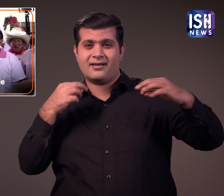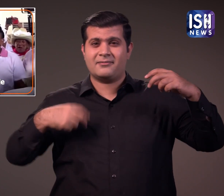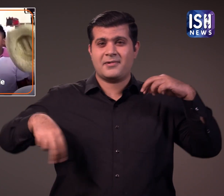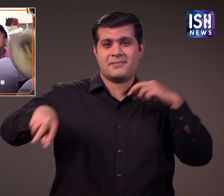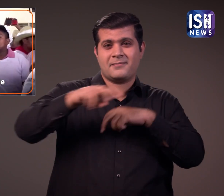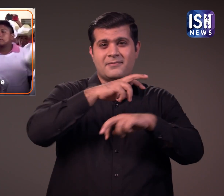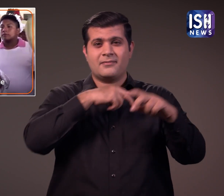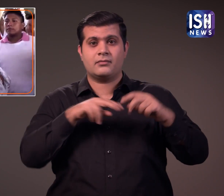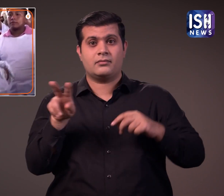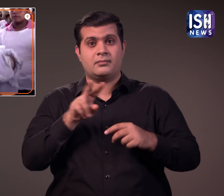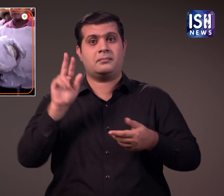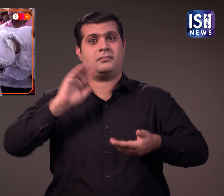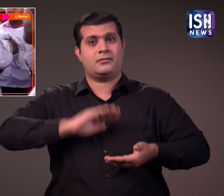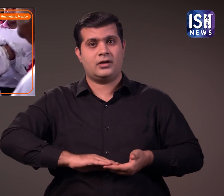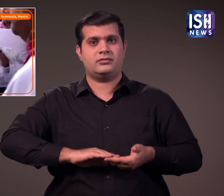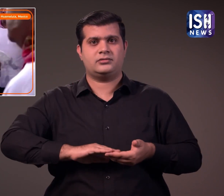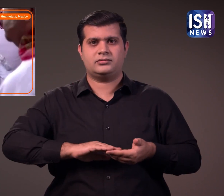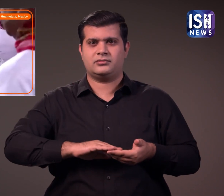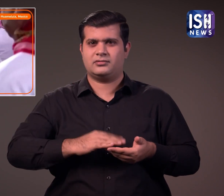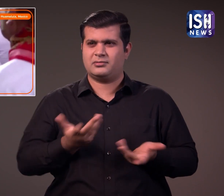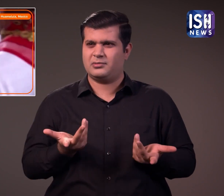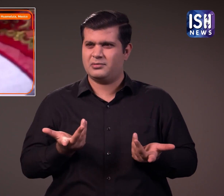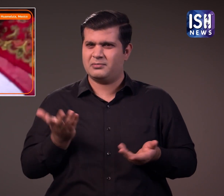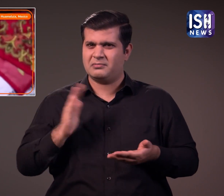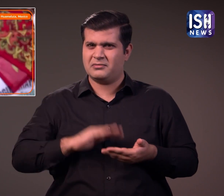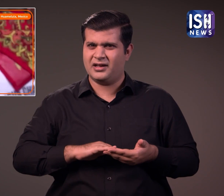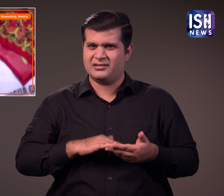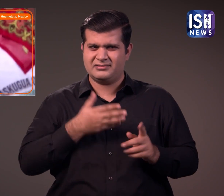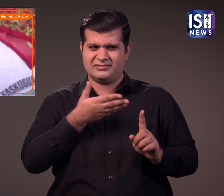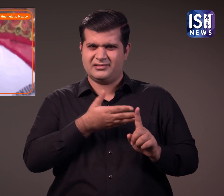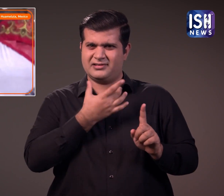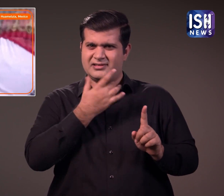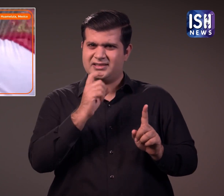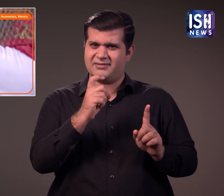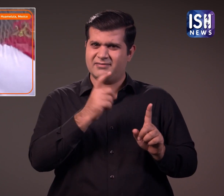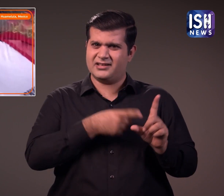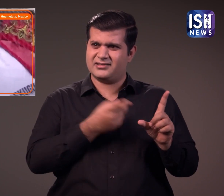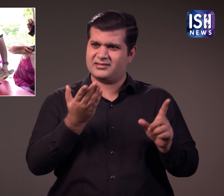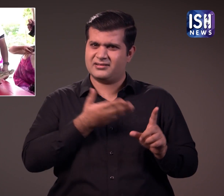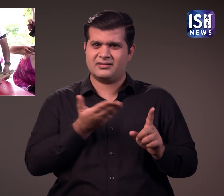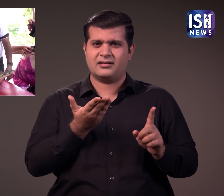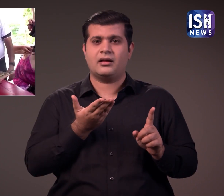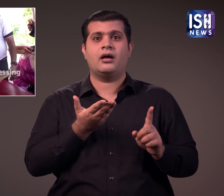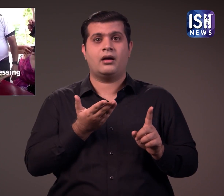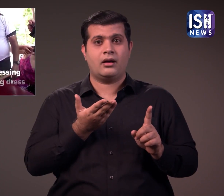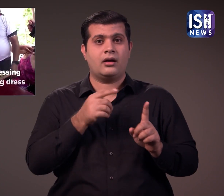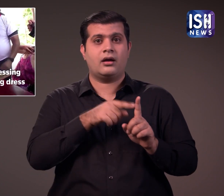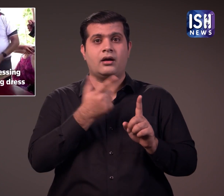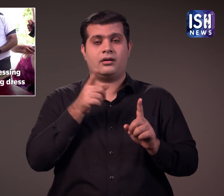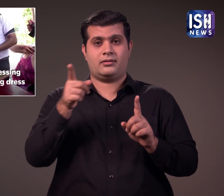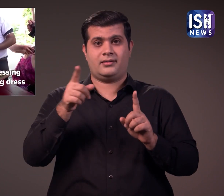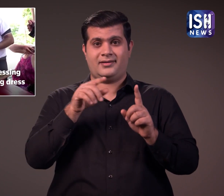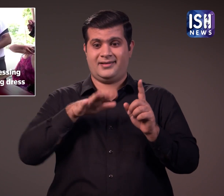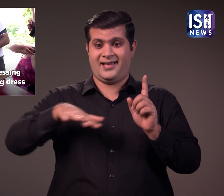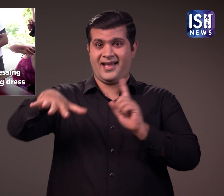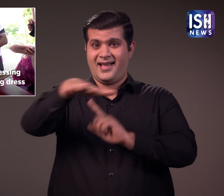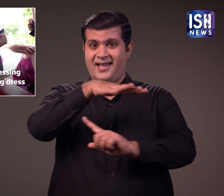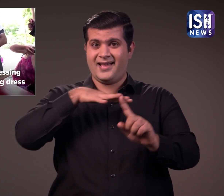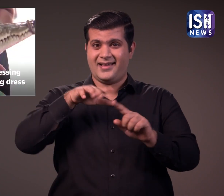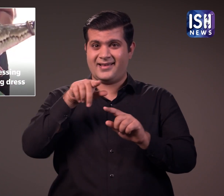जोड़े के चारो और लोगों ने डांस किया लेकिन वह साथ साल की घड़्याल से साधी क्यों कर रहे थे सेन पेड्रो हुआ में